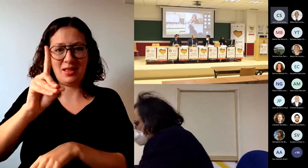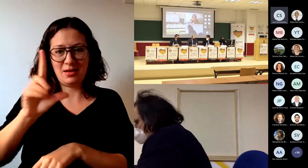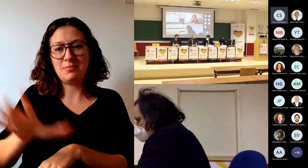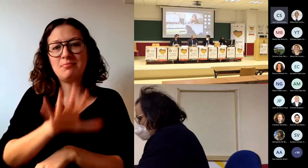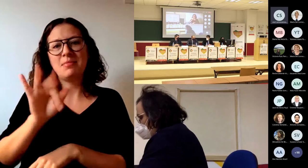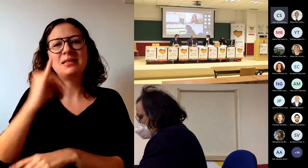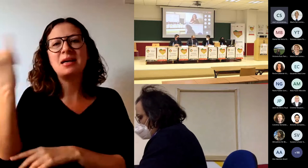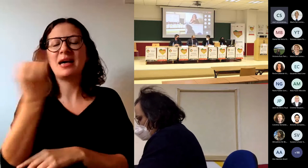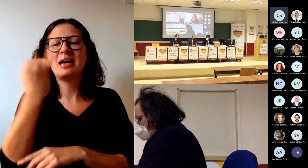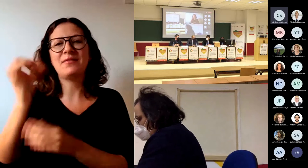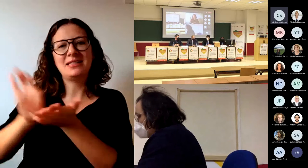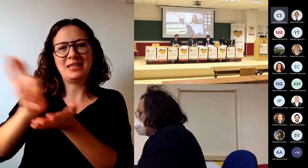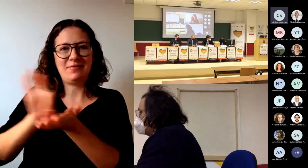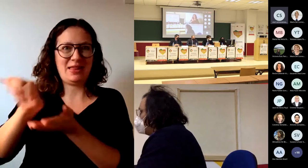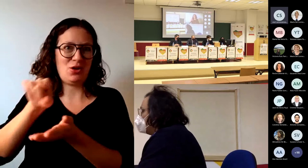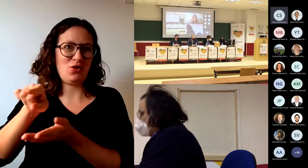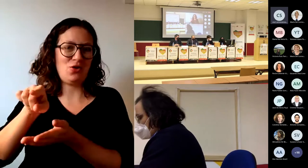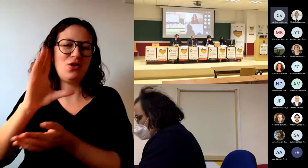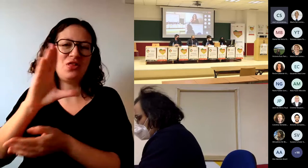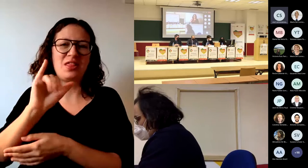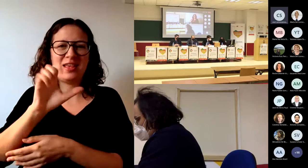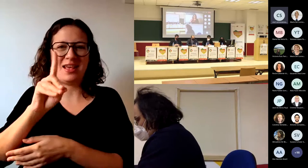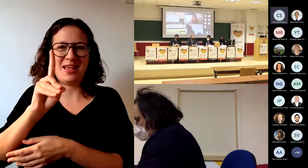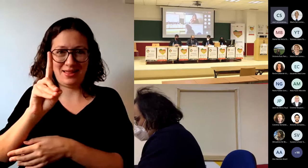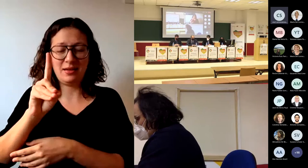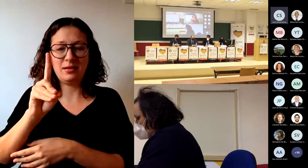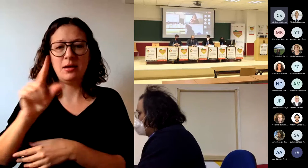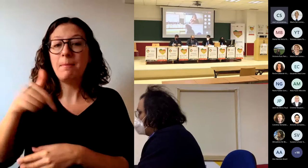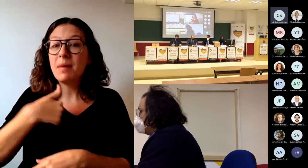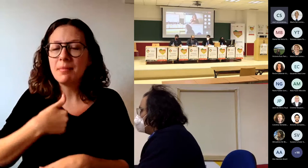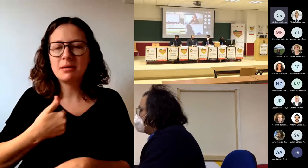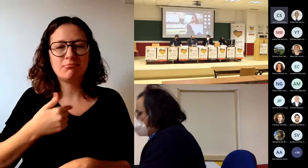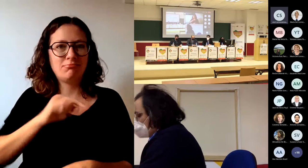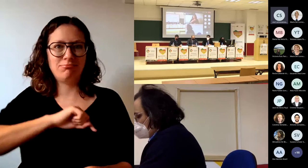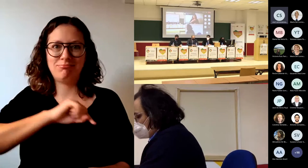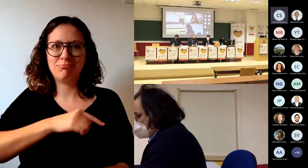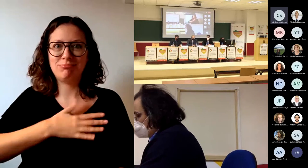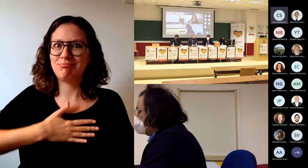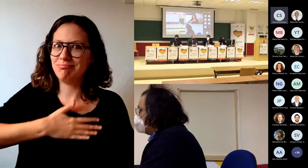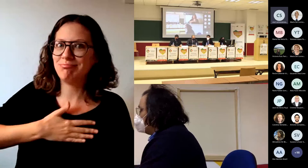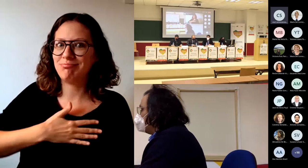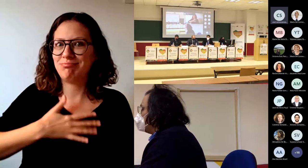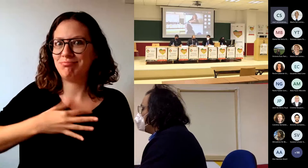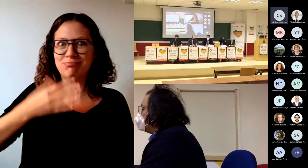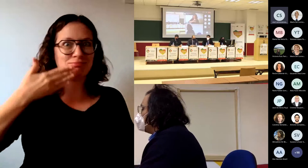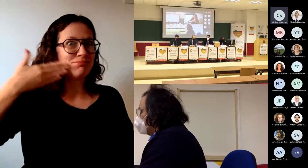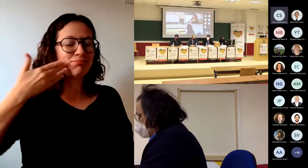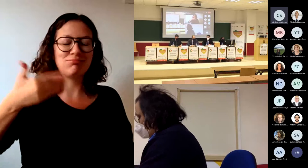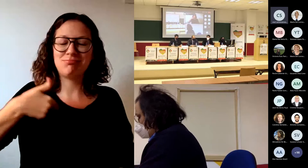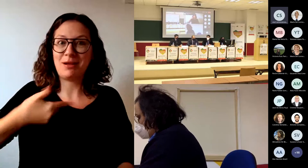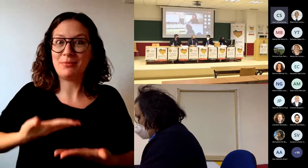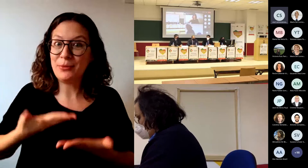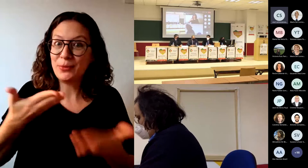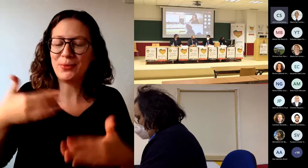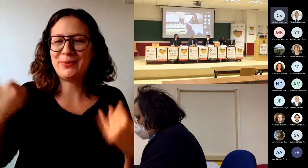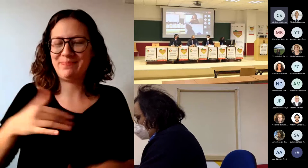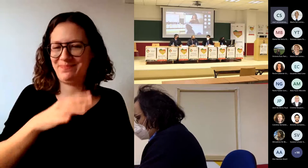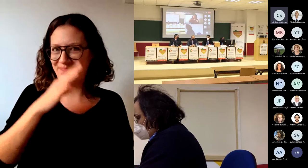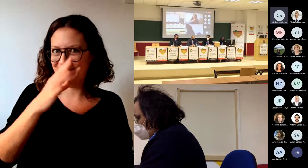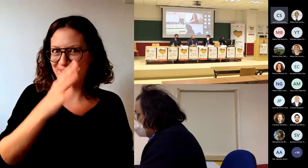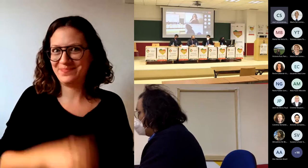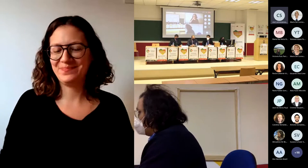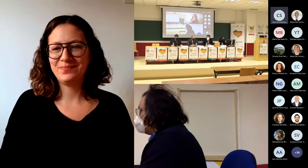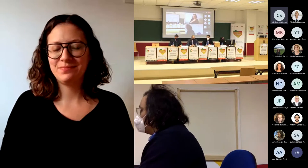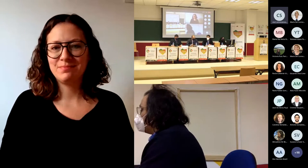del servicio del CIED, Natalia Esteban. Ha sido para mí una satisfacción y un privilegio recibir esta invitación. Recuerdo ahora mismo con